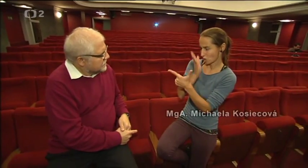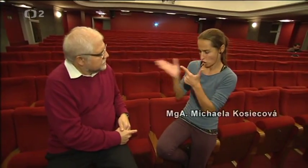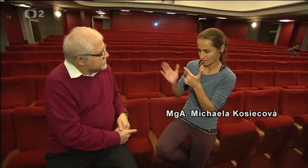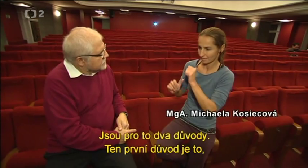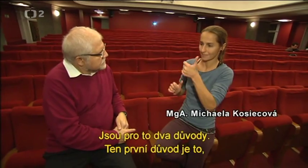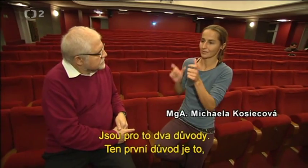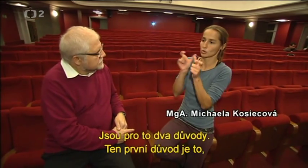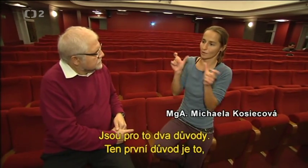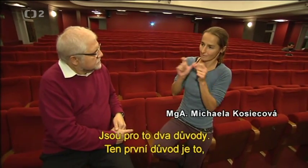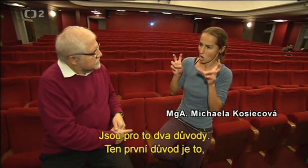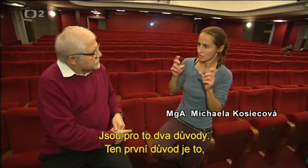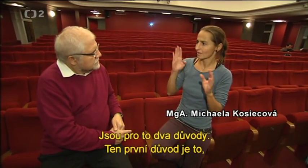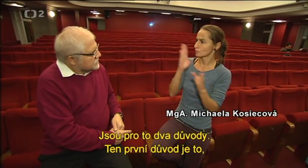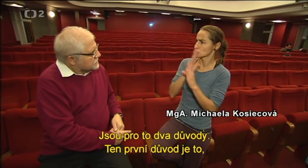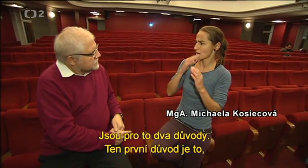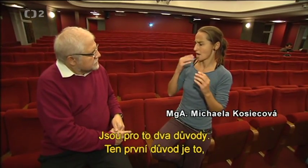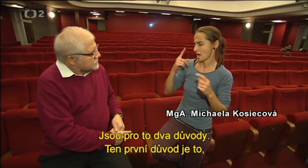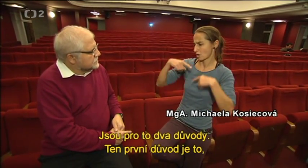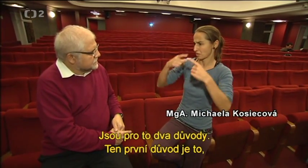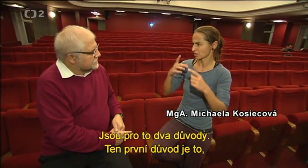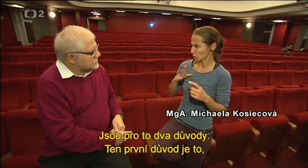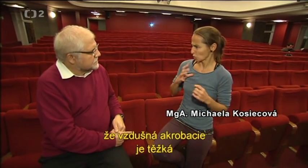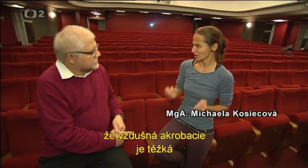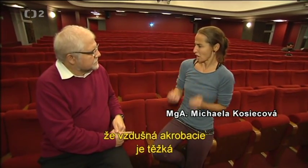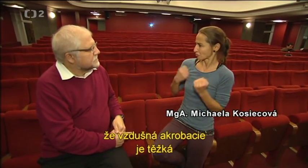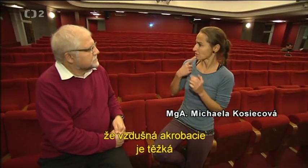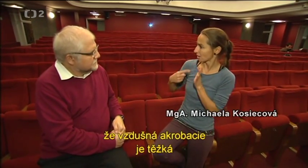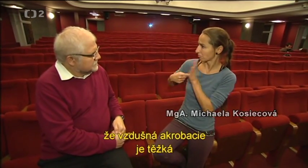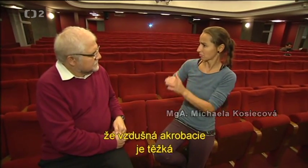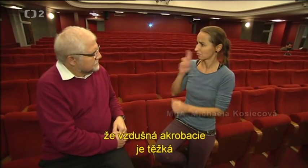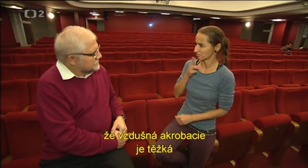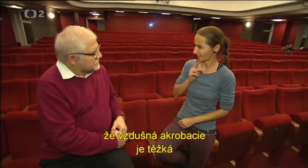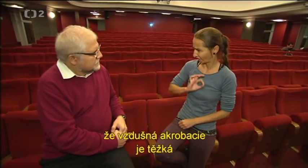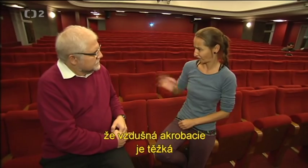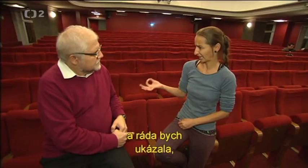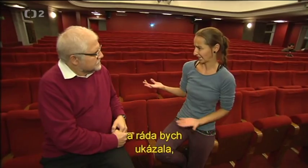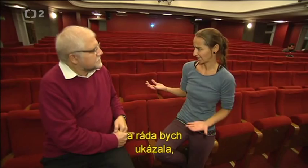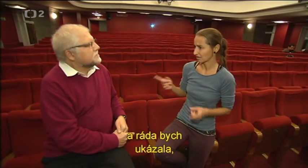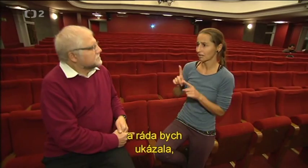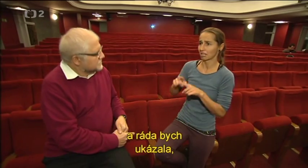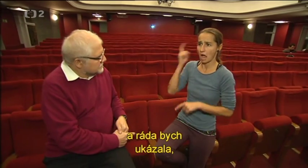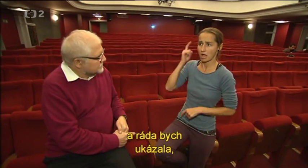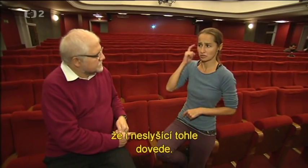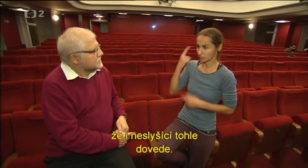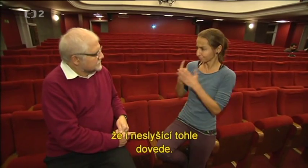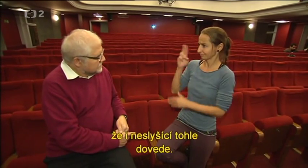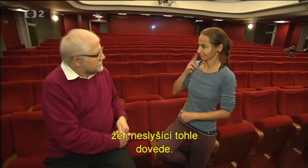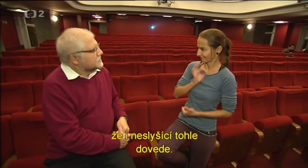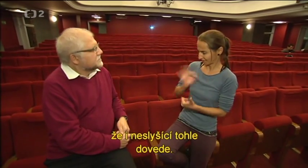Jsou proto dva důvody. Ten první důvod je to, že vzdušná akrobacie je těžká. A ráda bych ukázala, že i neslyšící tohle